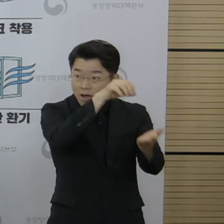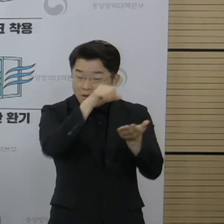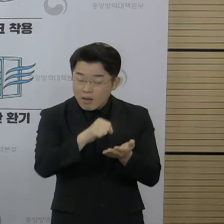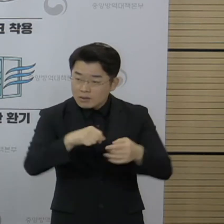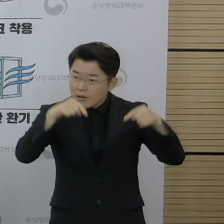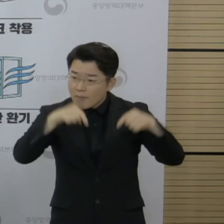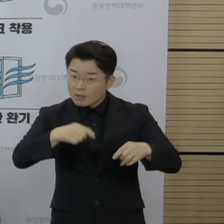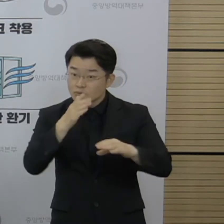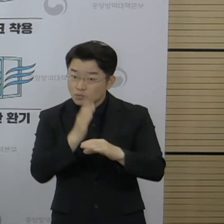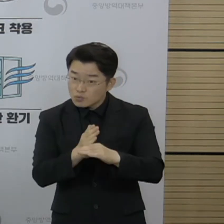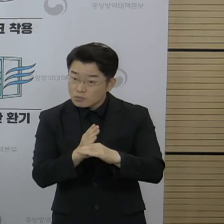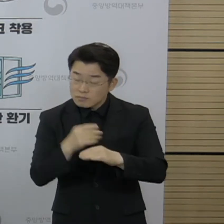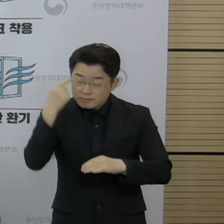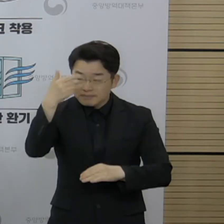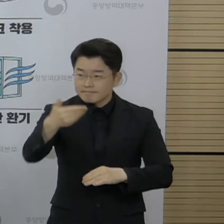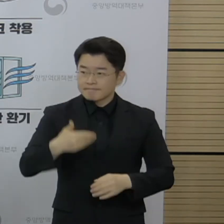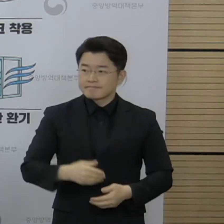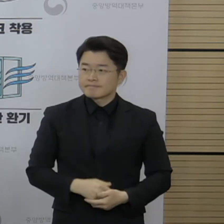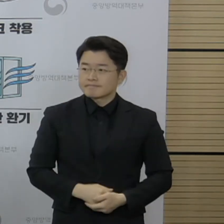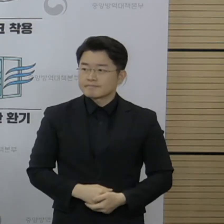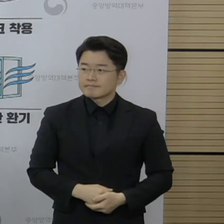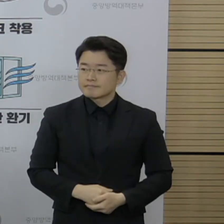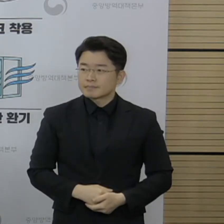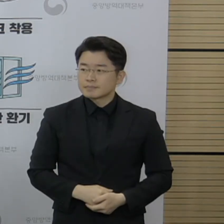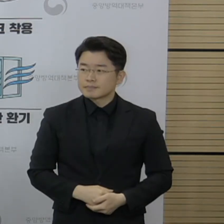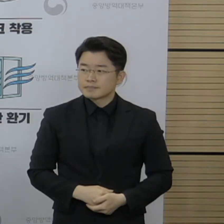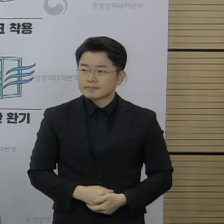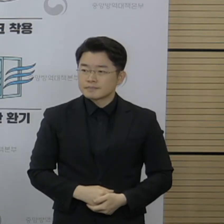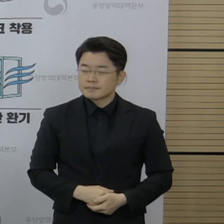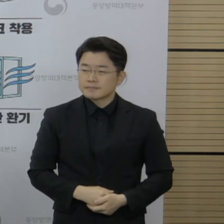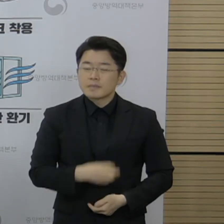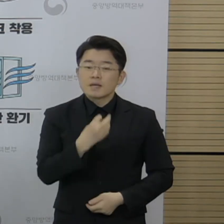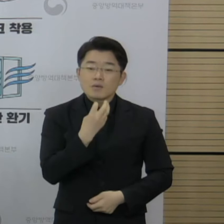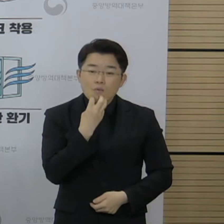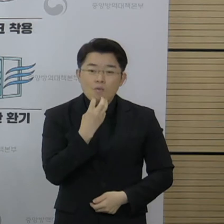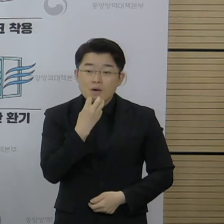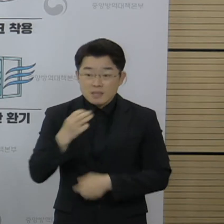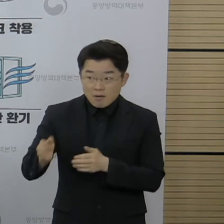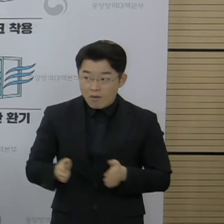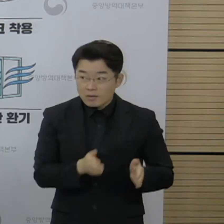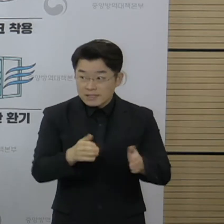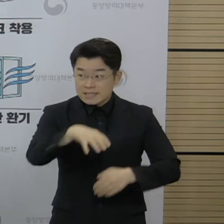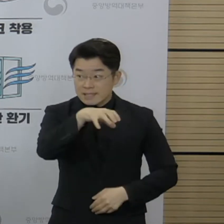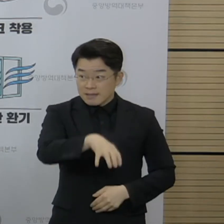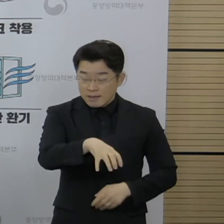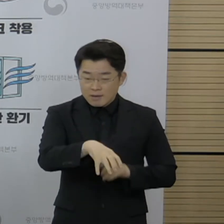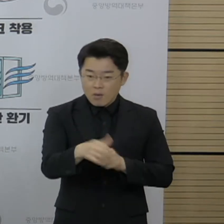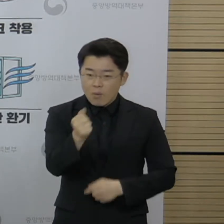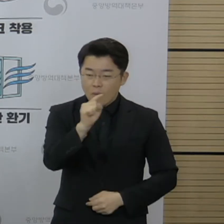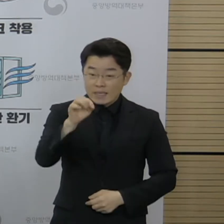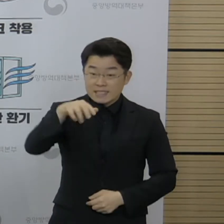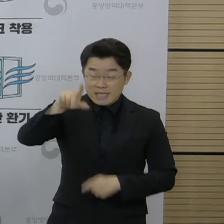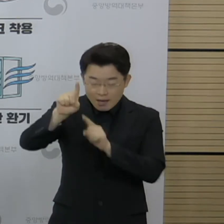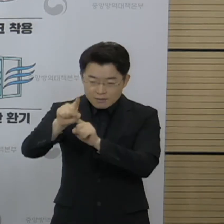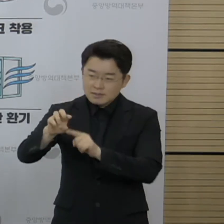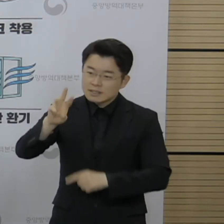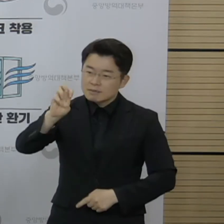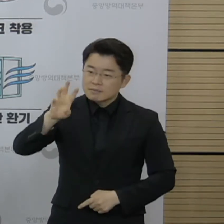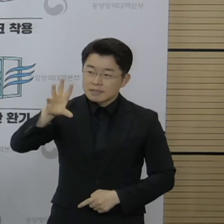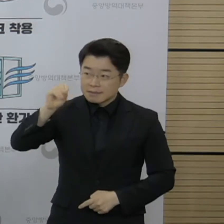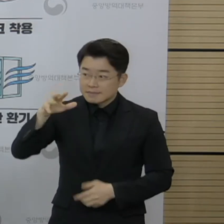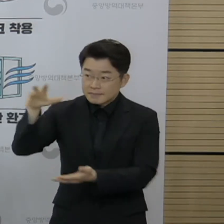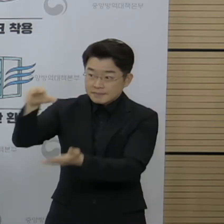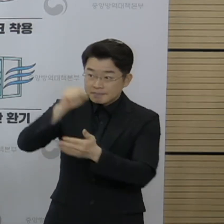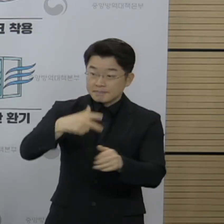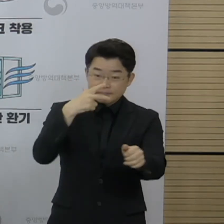확인해 달라고 했고, 보도 참고 자료에 나와 있는 서울, 경기 지역 화이자 백신 34만 명분을 공급한다고 했는데